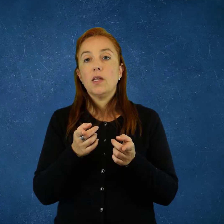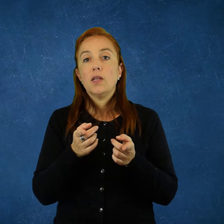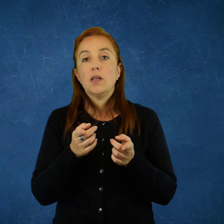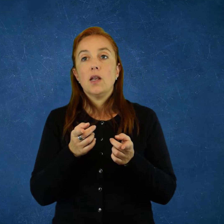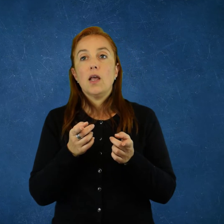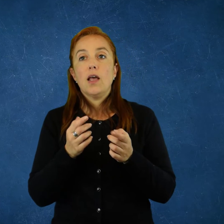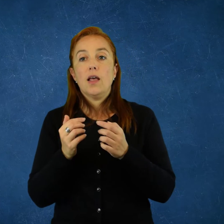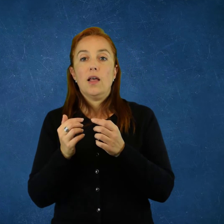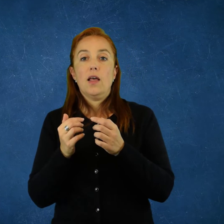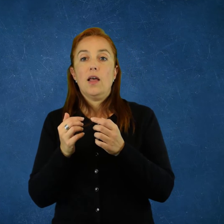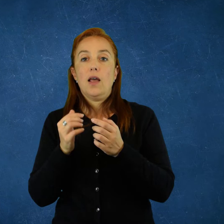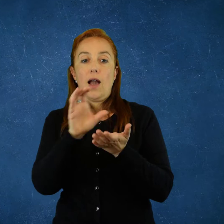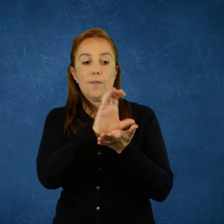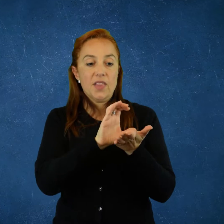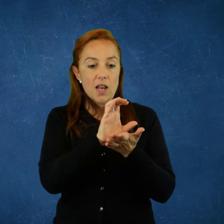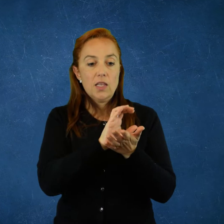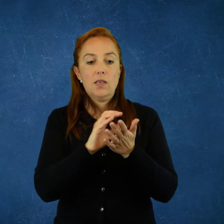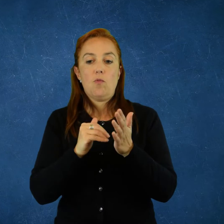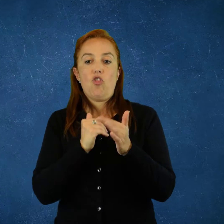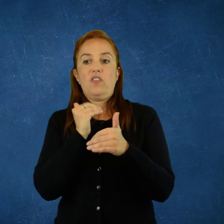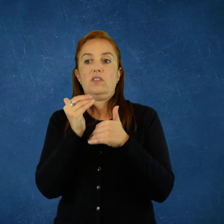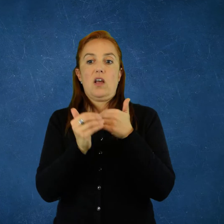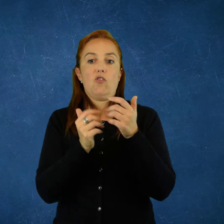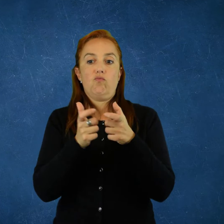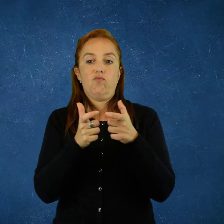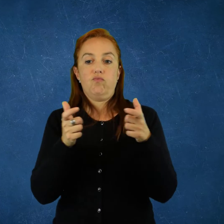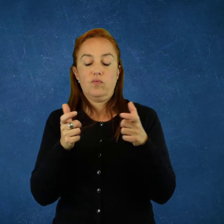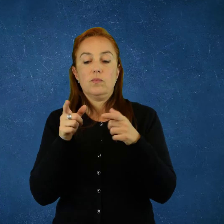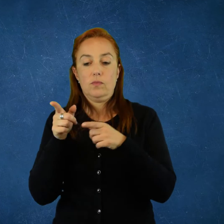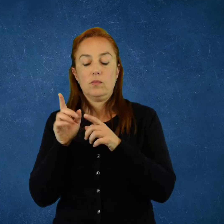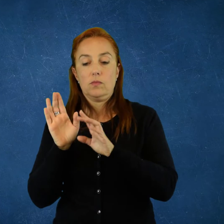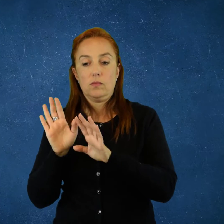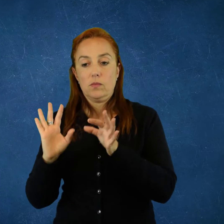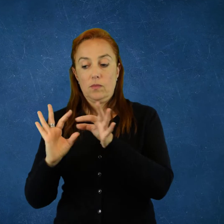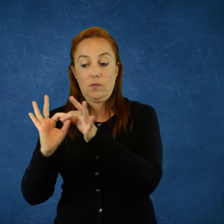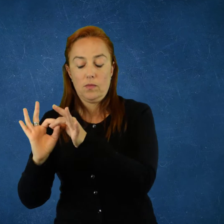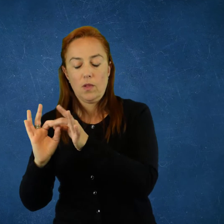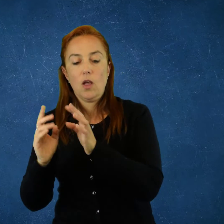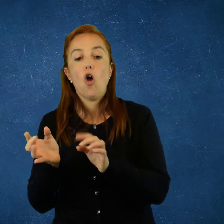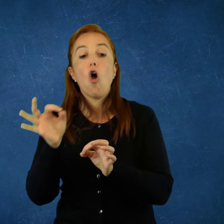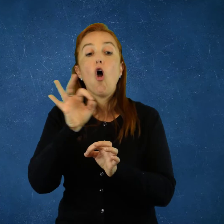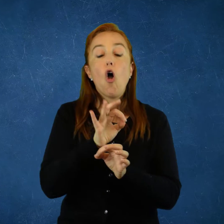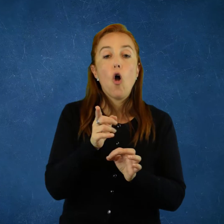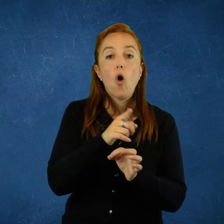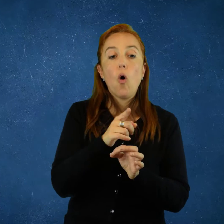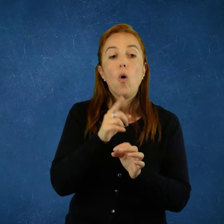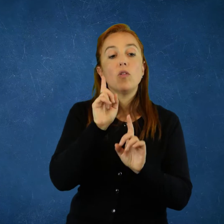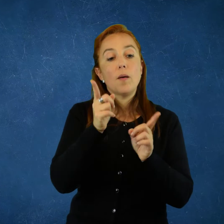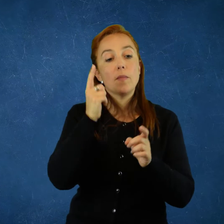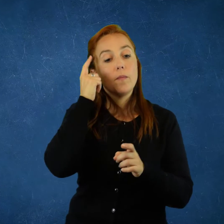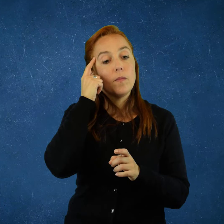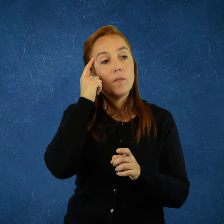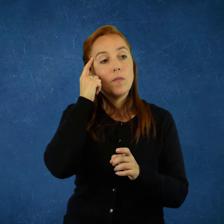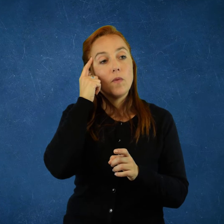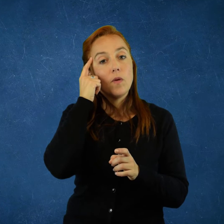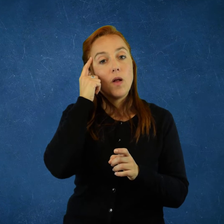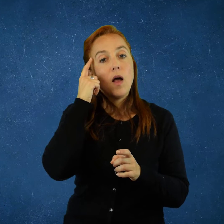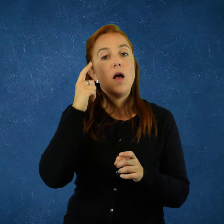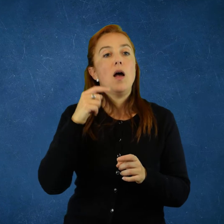como de una, claramente, la tendencia económica del desarrollo del capitalismo que tiende a ese desajuste,